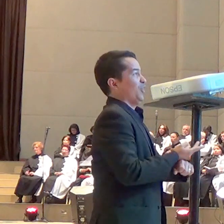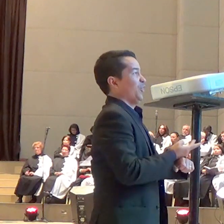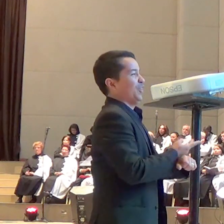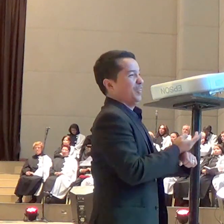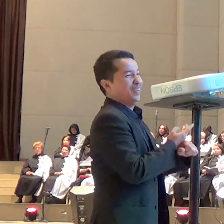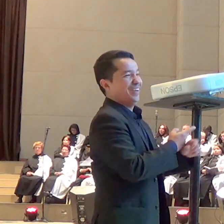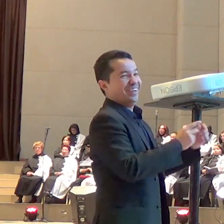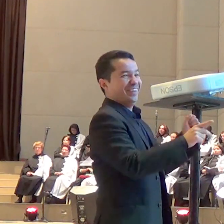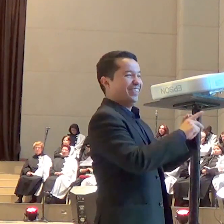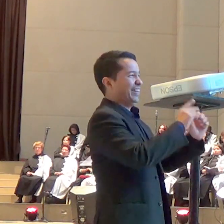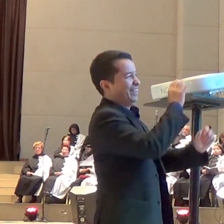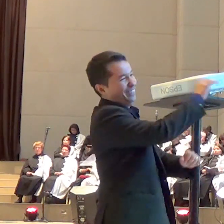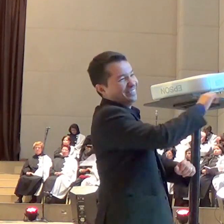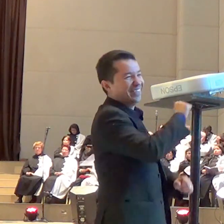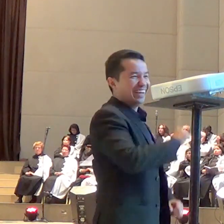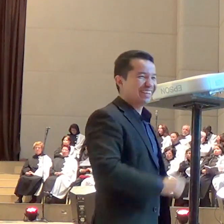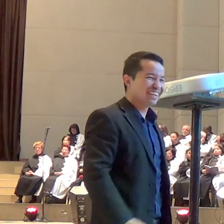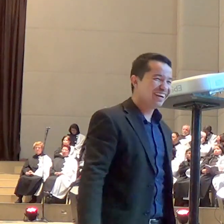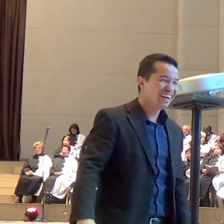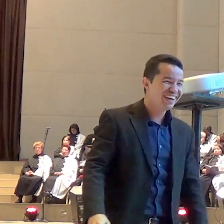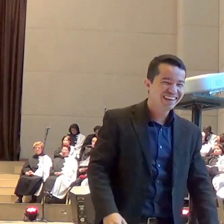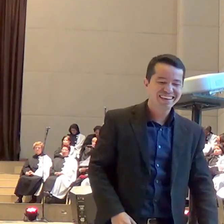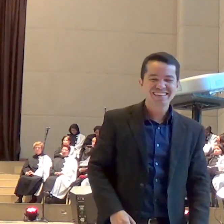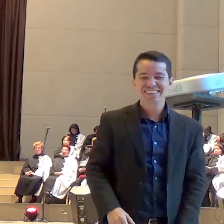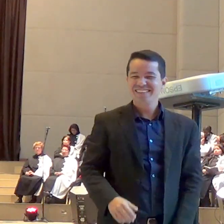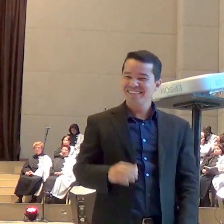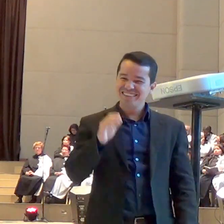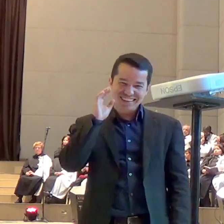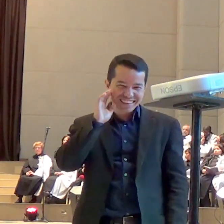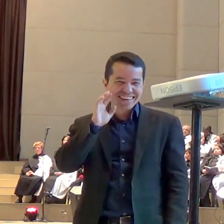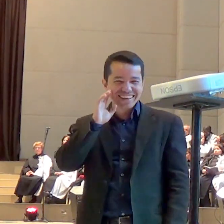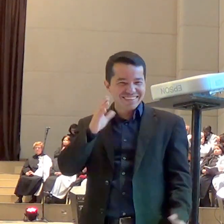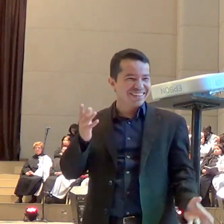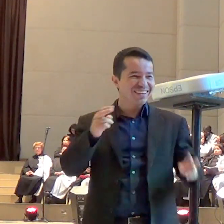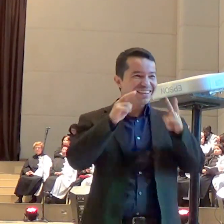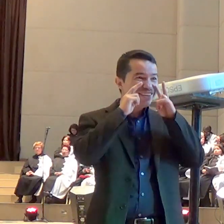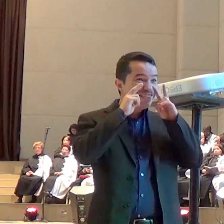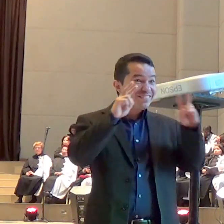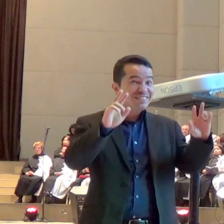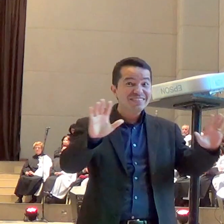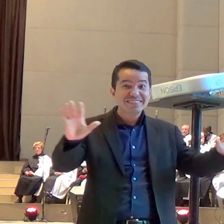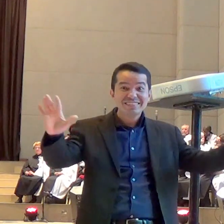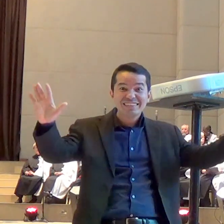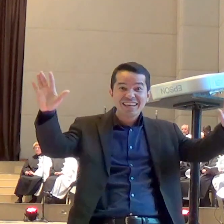internacional e encontrei um senhor que trabalha